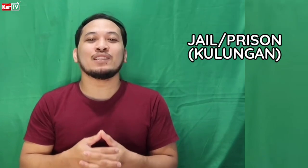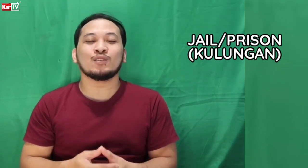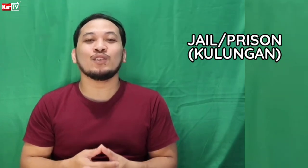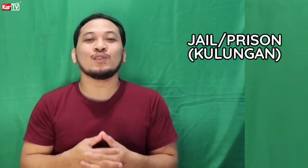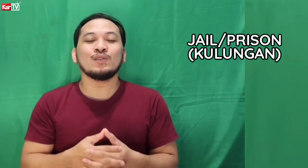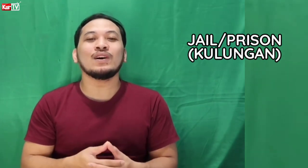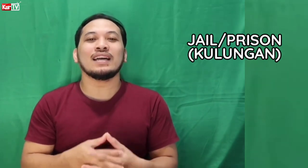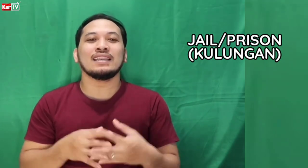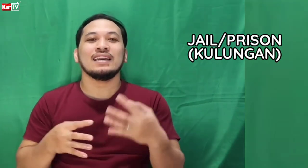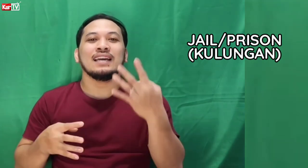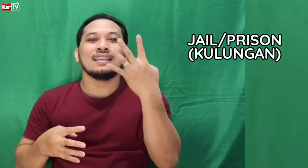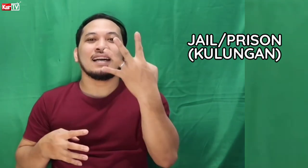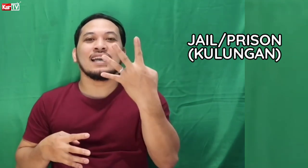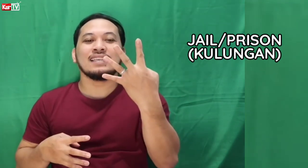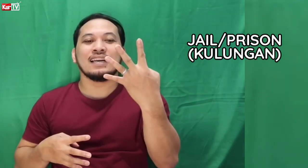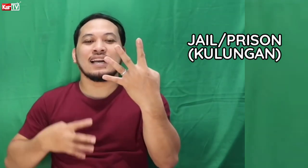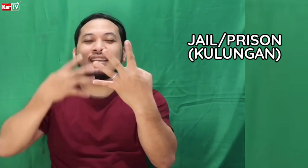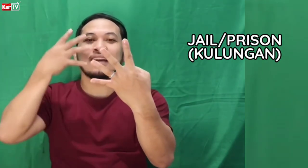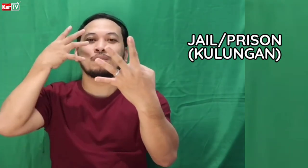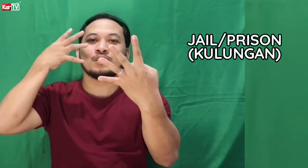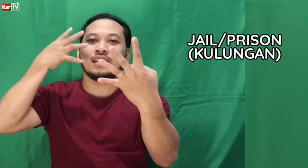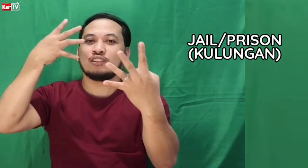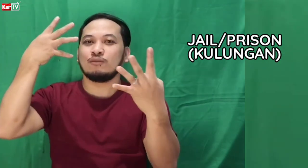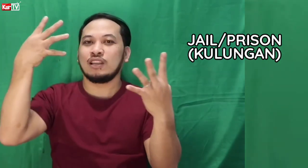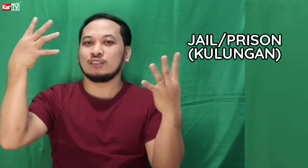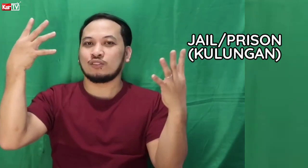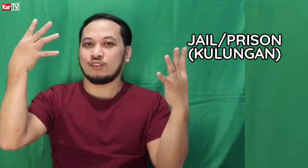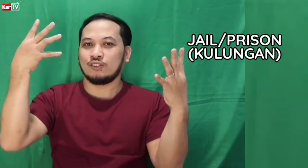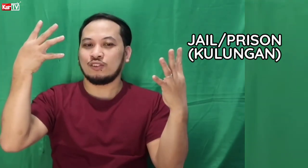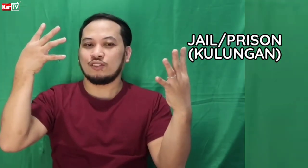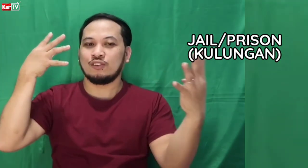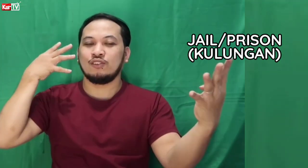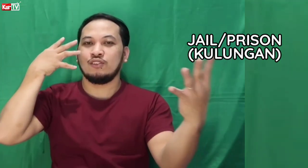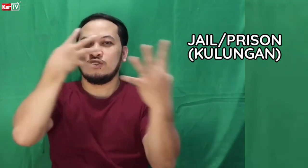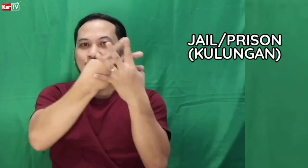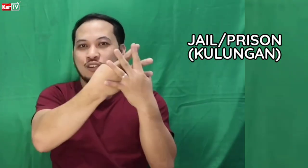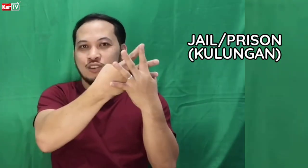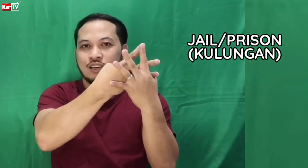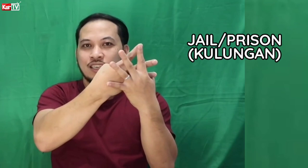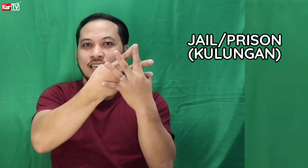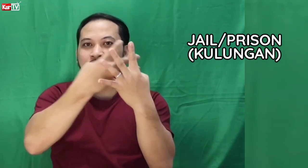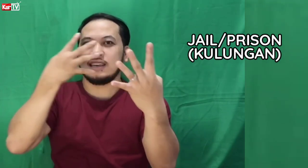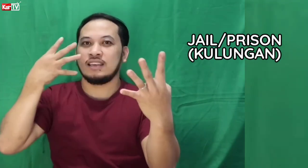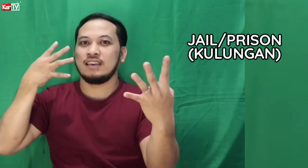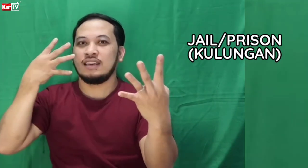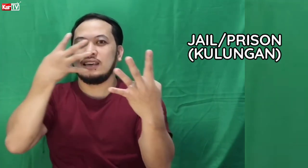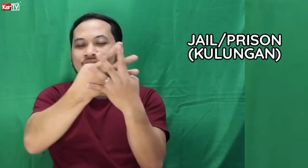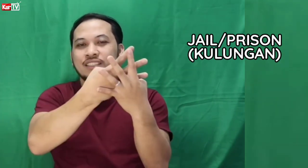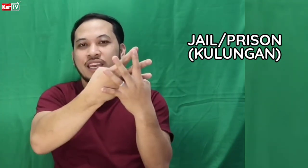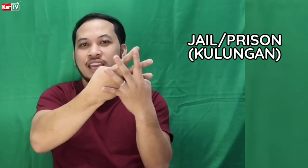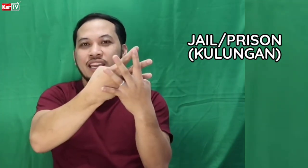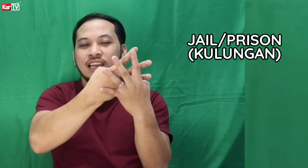prison, kulungan. Naka ganyan ka, tapos, ganito mo lang to. Ayan. Jail,